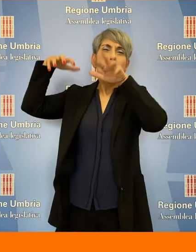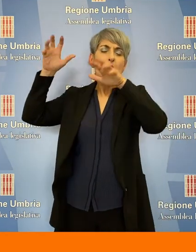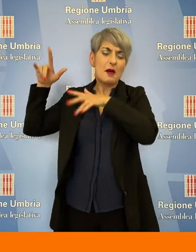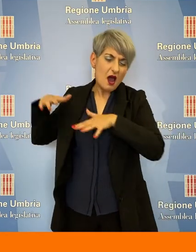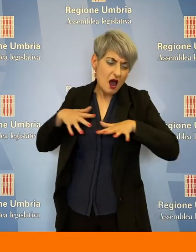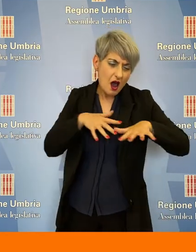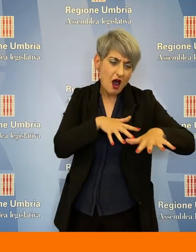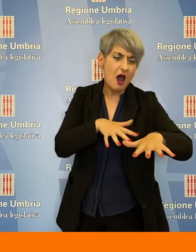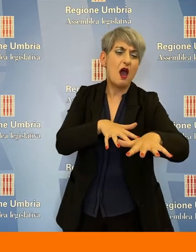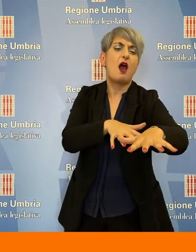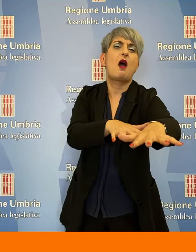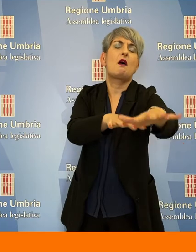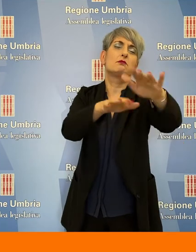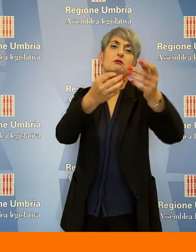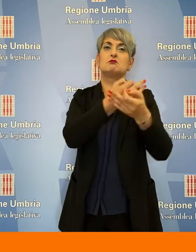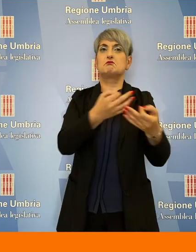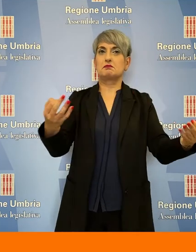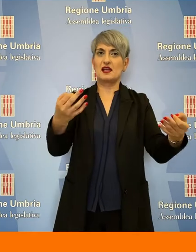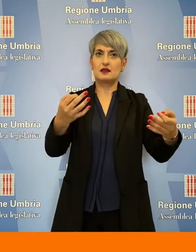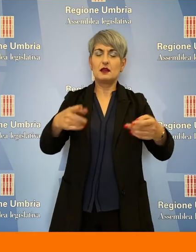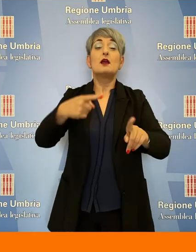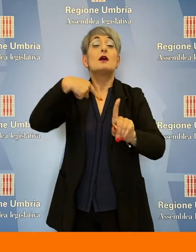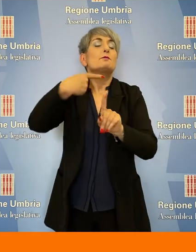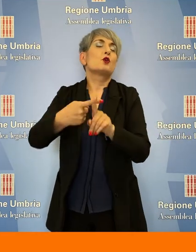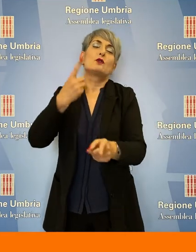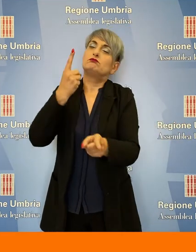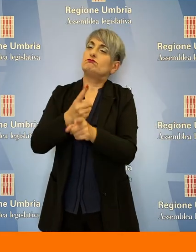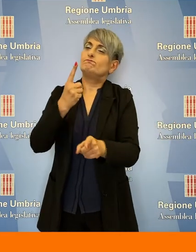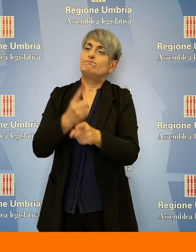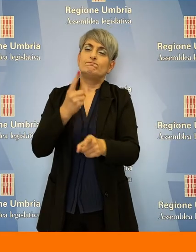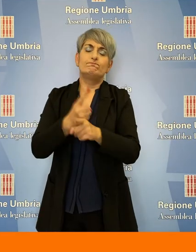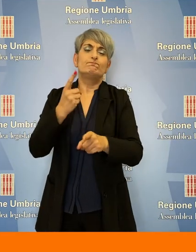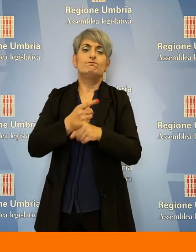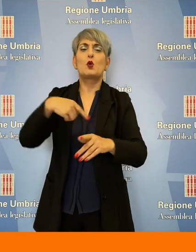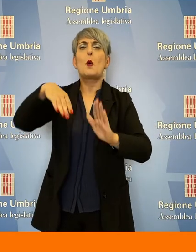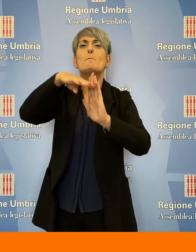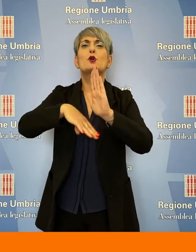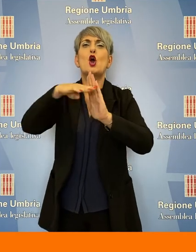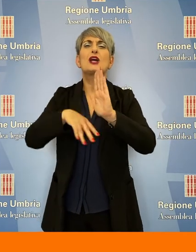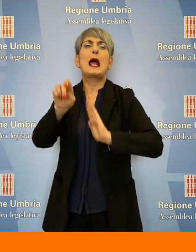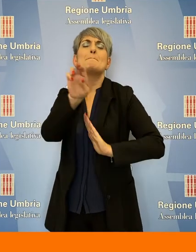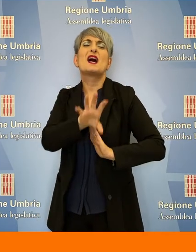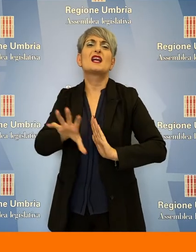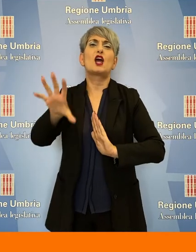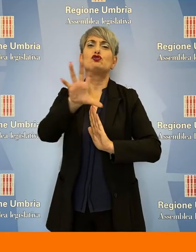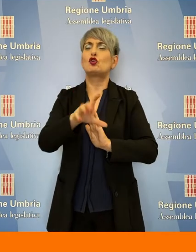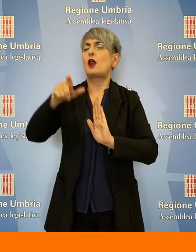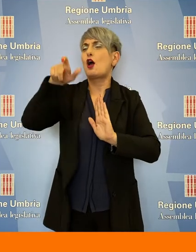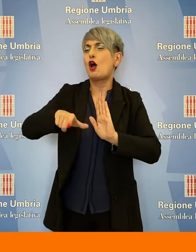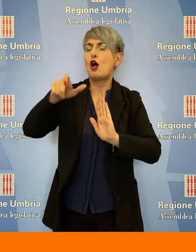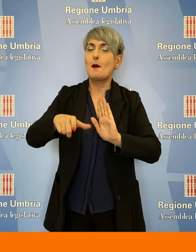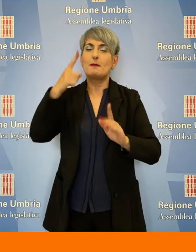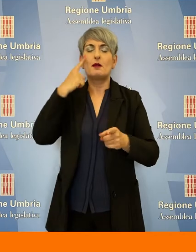deflusso delle acque. Necessaria, infine, una tempestiva programmazione regionale volta al contrasto del rischio